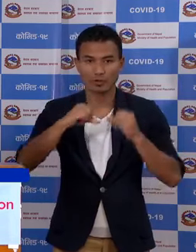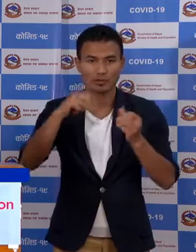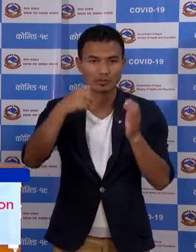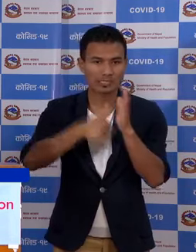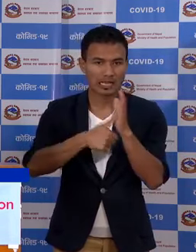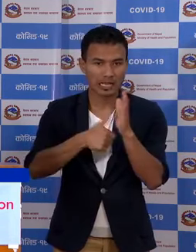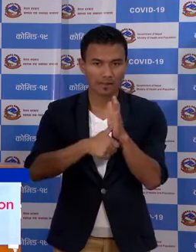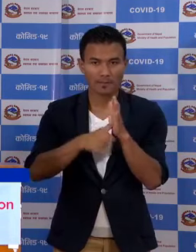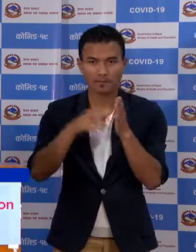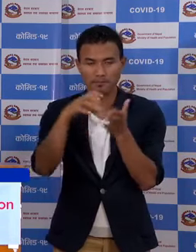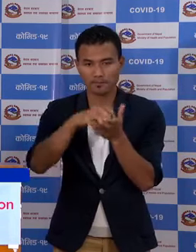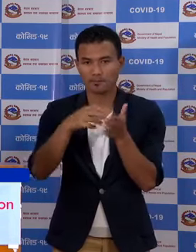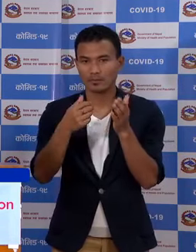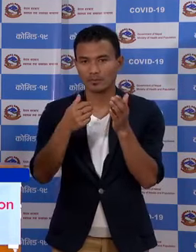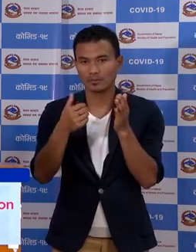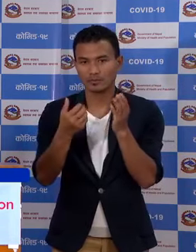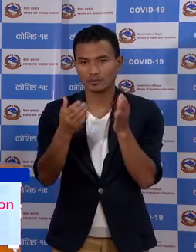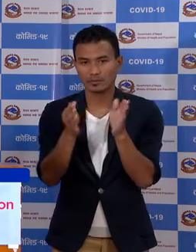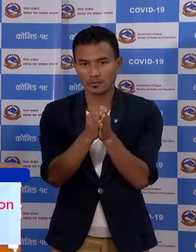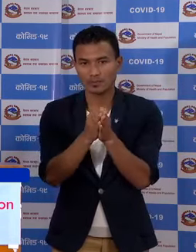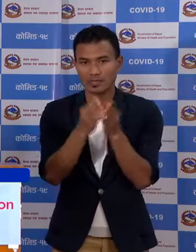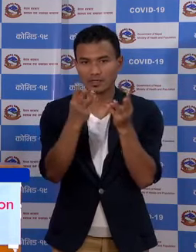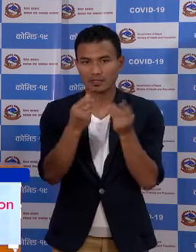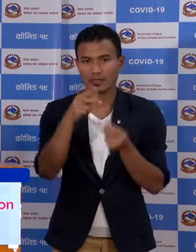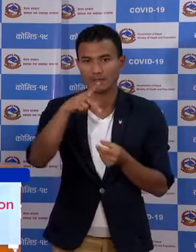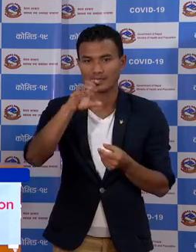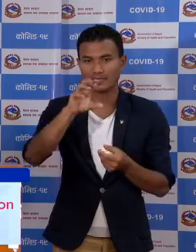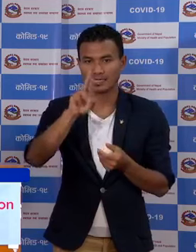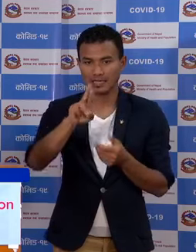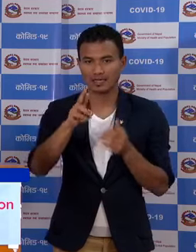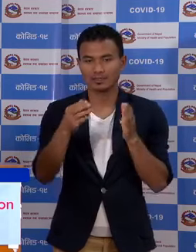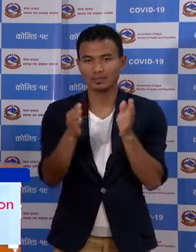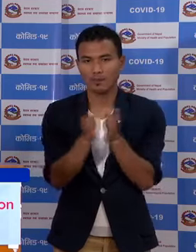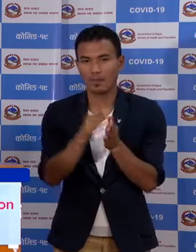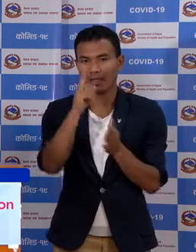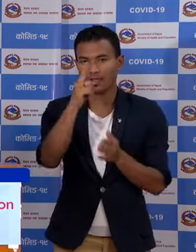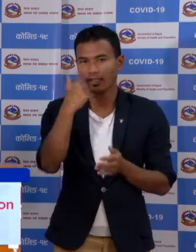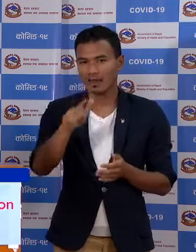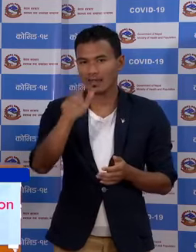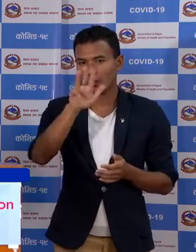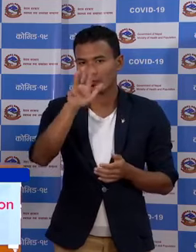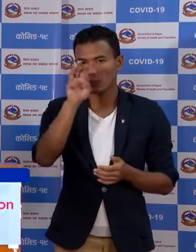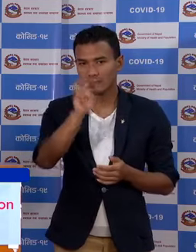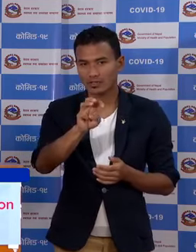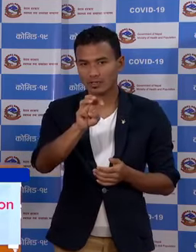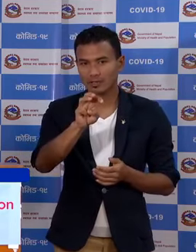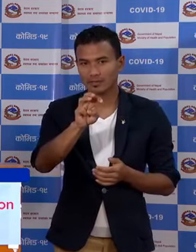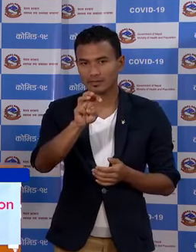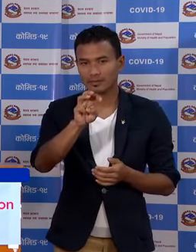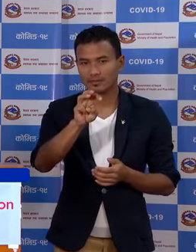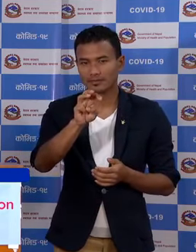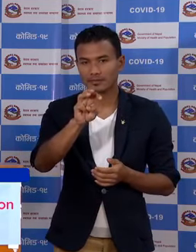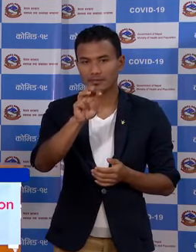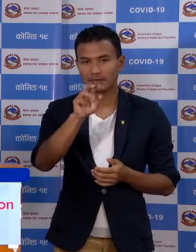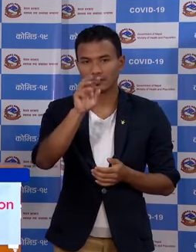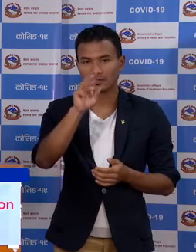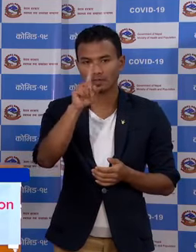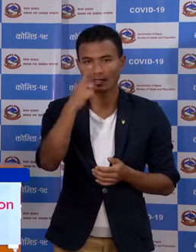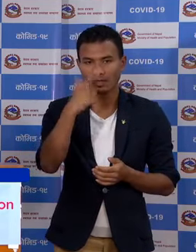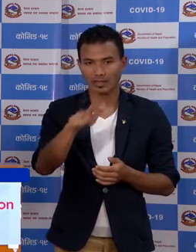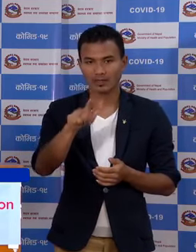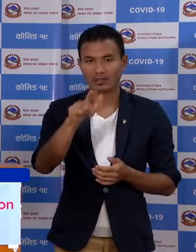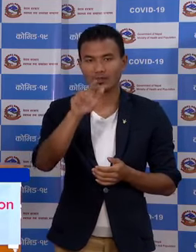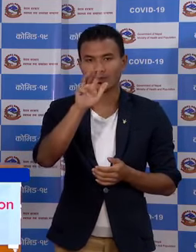साला मां परिच्छन जम्मा संख्या PCR को जम्मा एक लाख नवजार एक